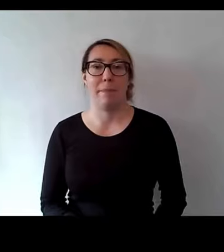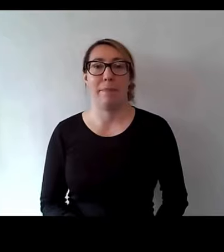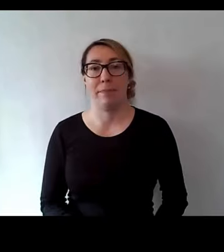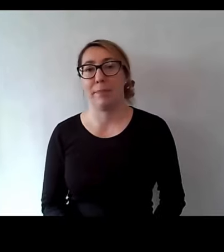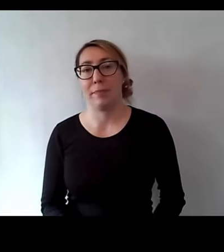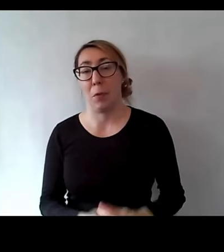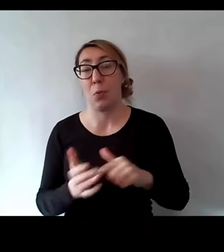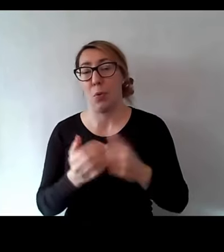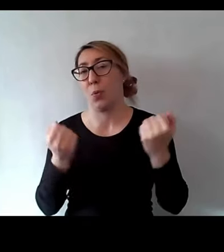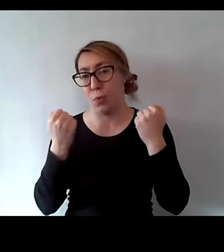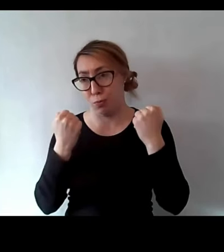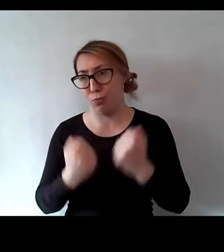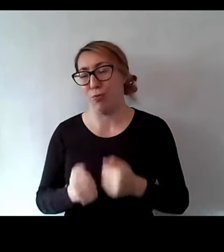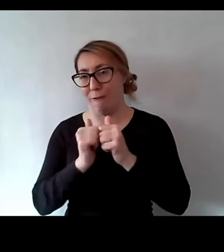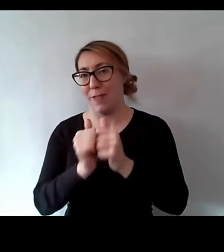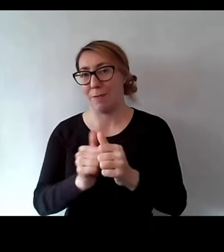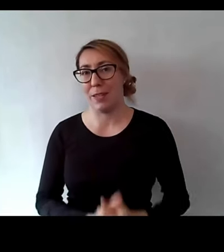wyzwaniem.